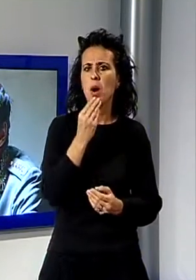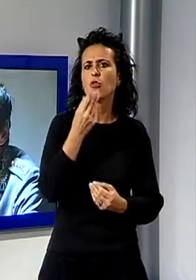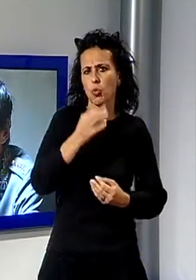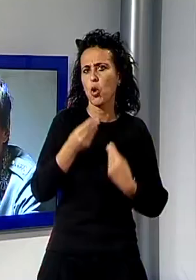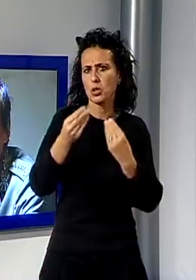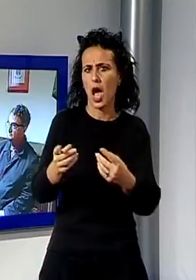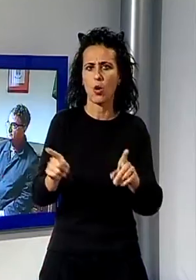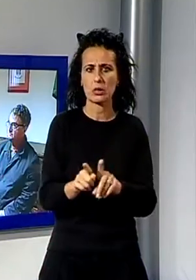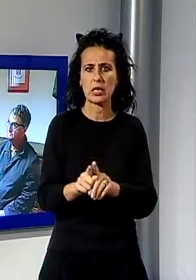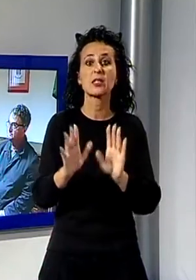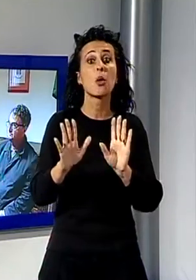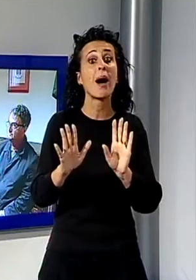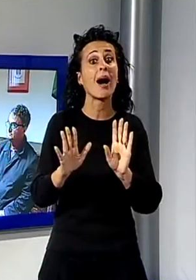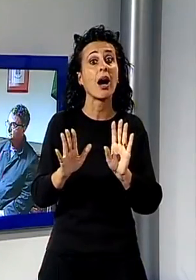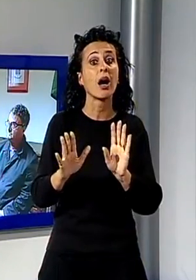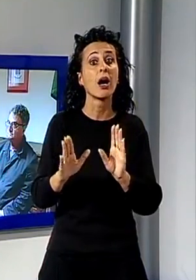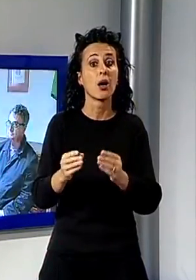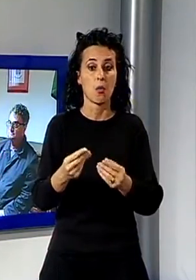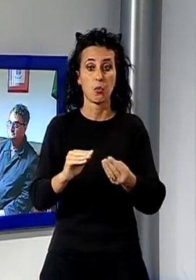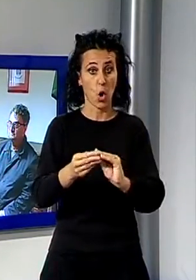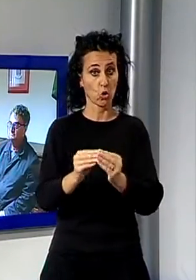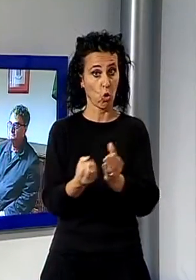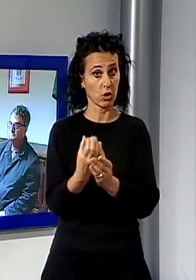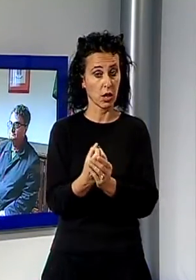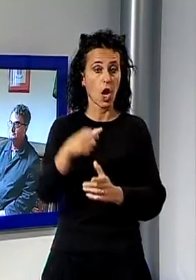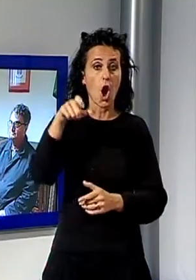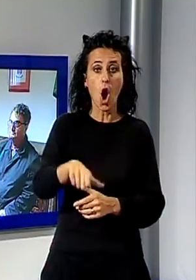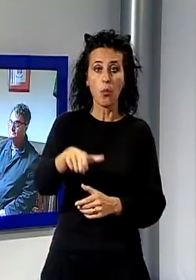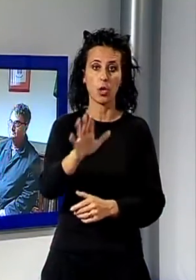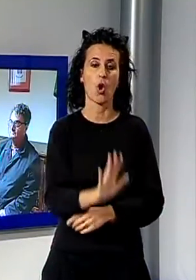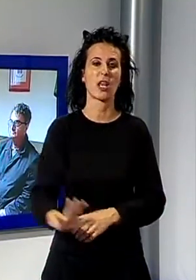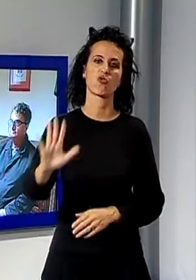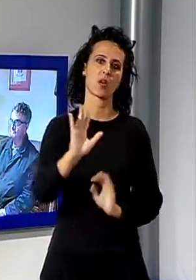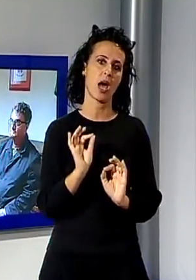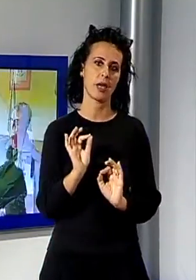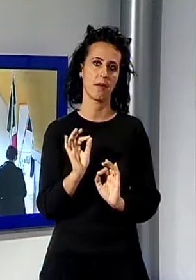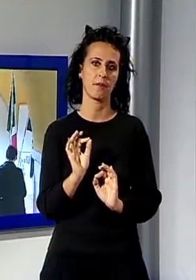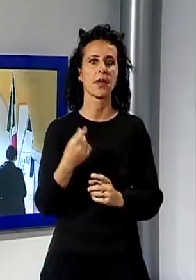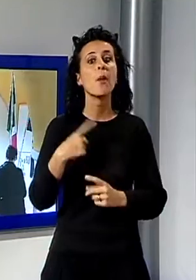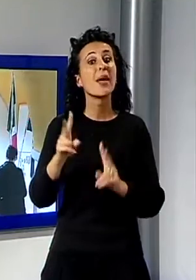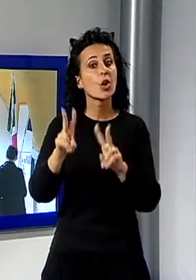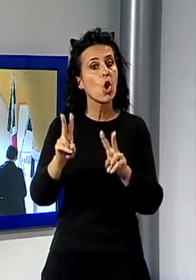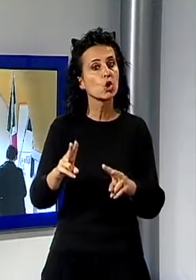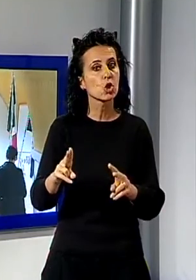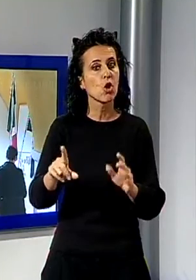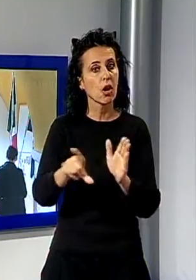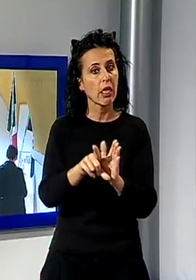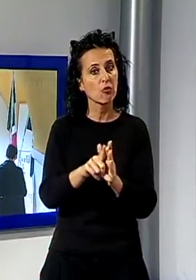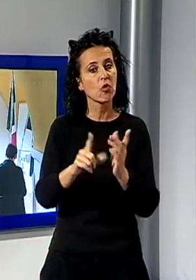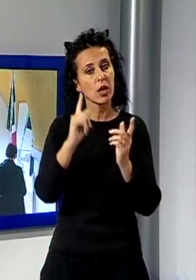prime e le lavorazioni siano rigorosamente di provenienza regionale. Per controllare l'effettivo rispetto di questa normativa, voluta